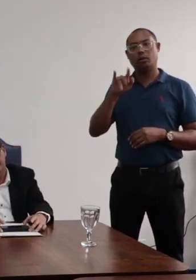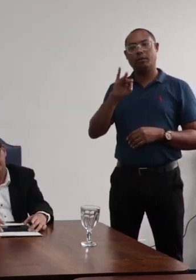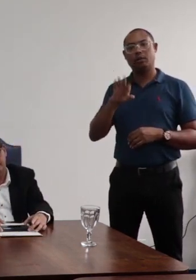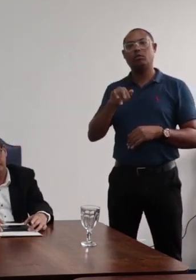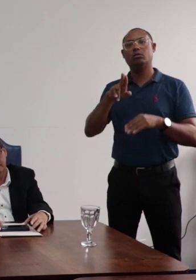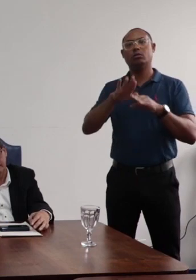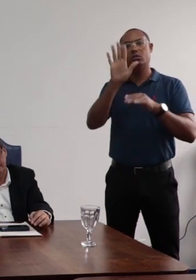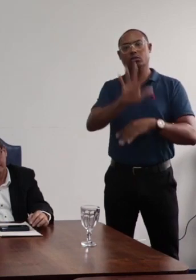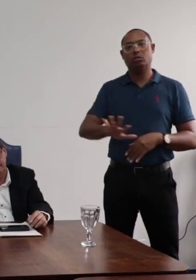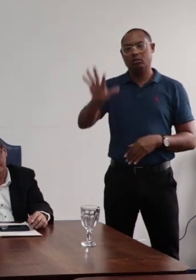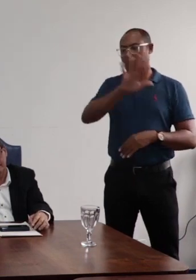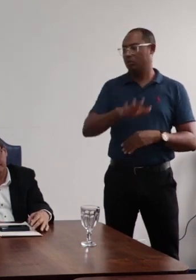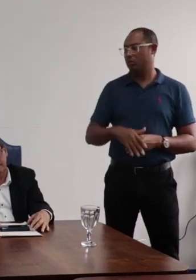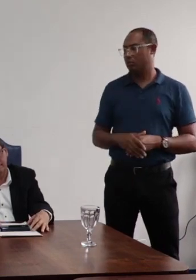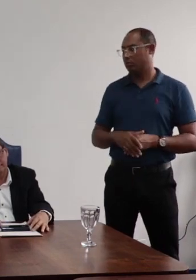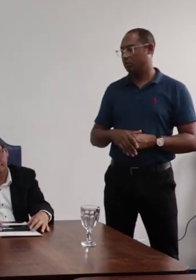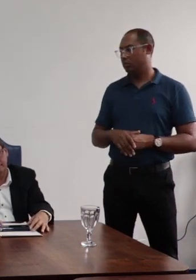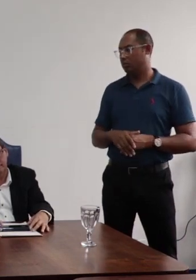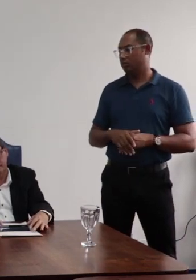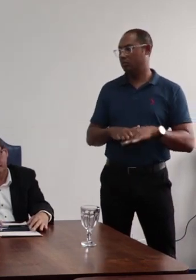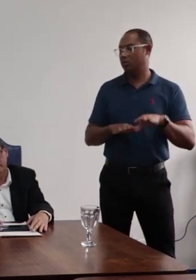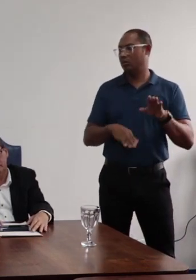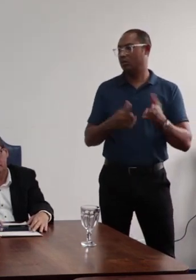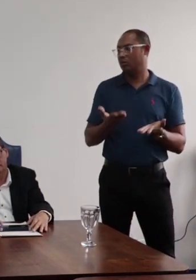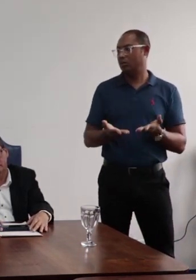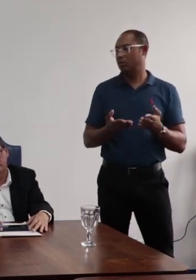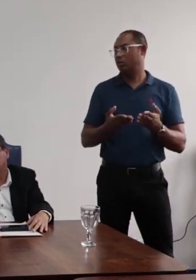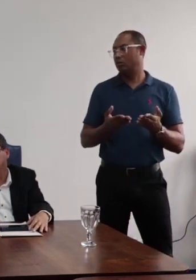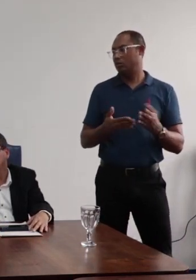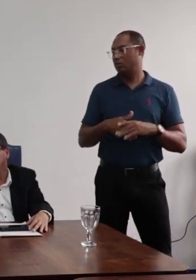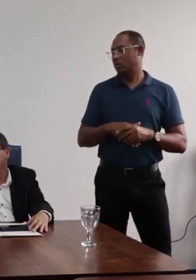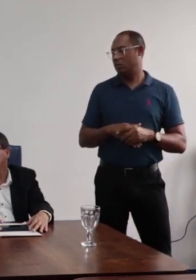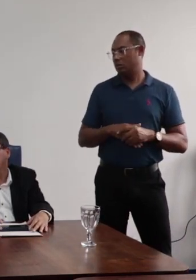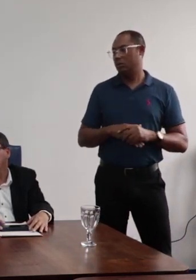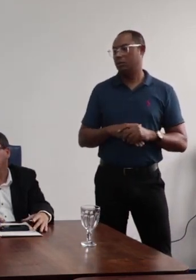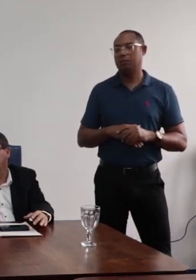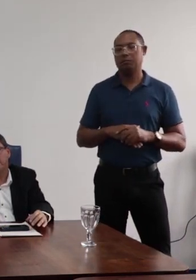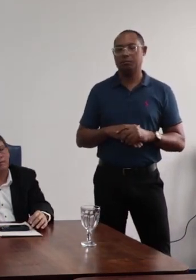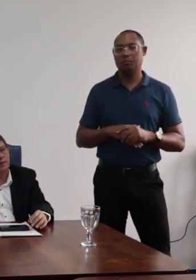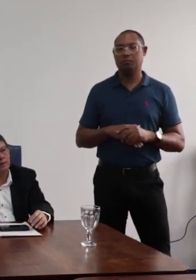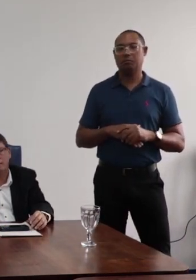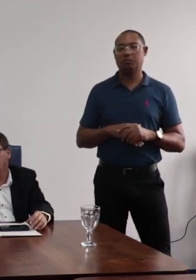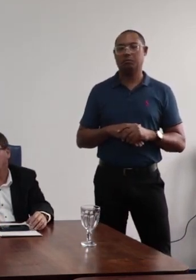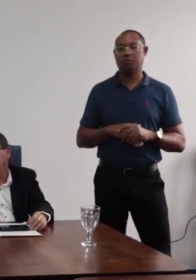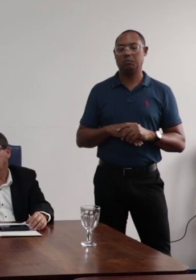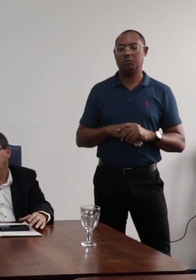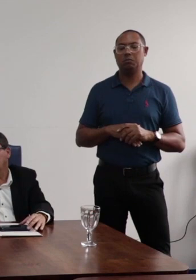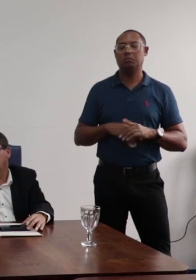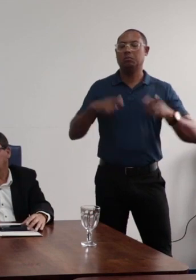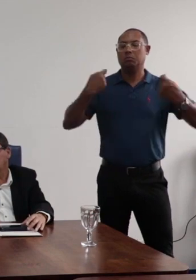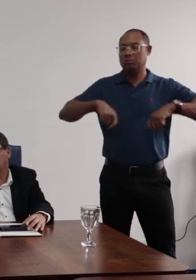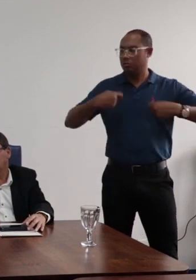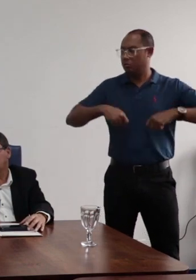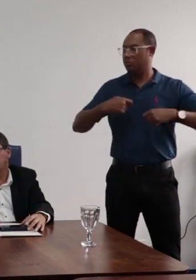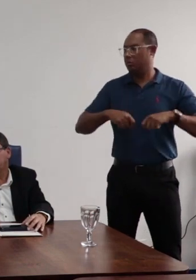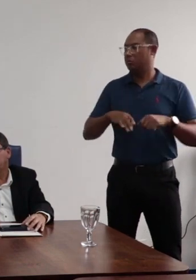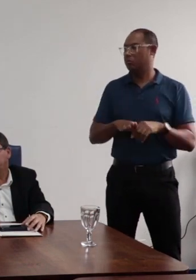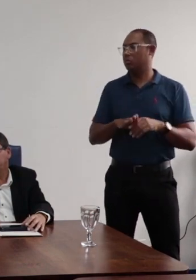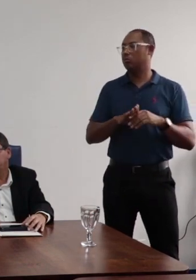da universidade. Então, há, de fato, uma questão de hierarquia que precisa ser